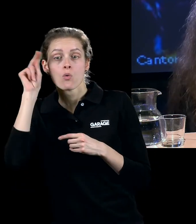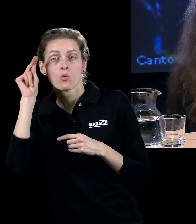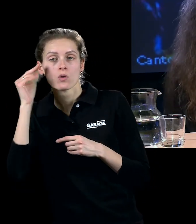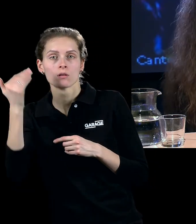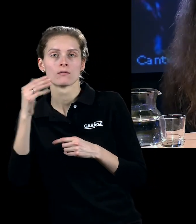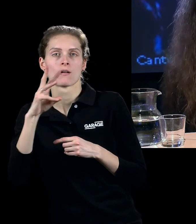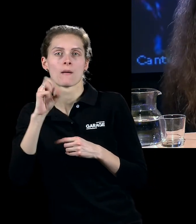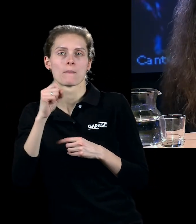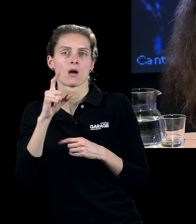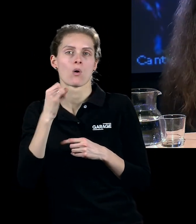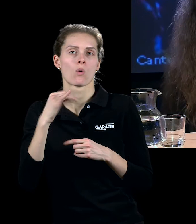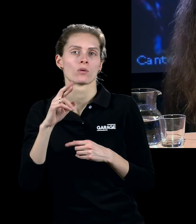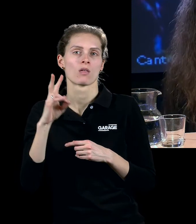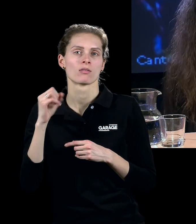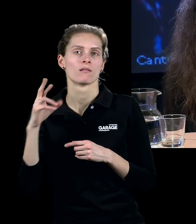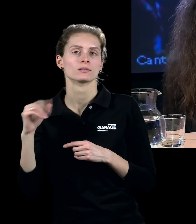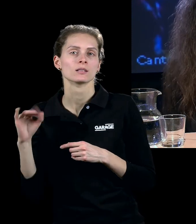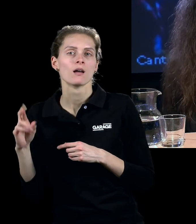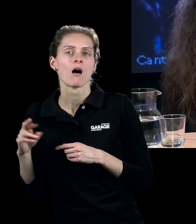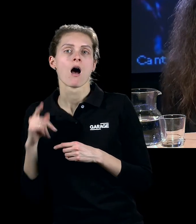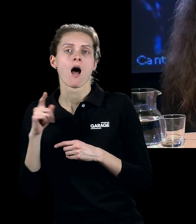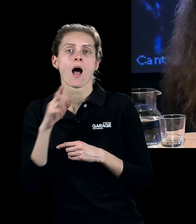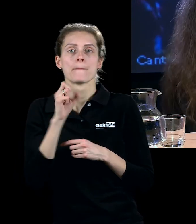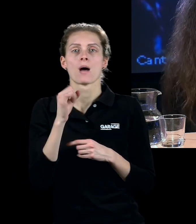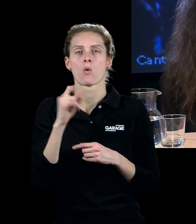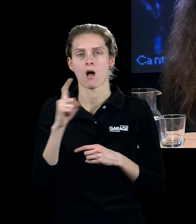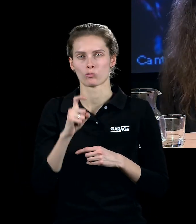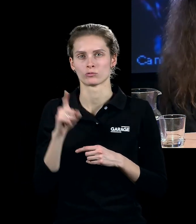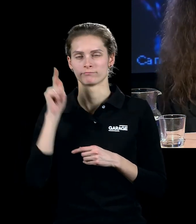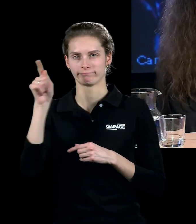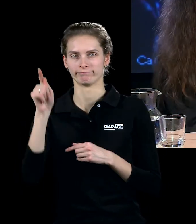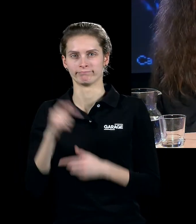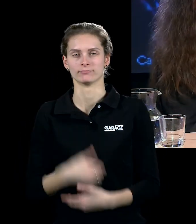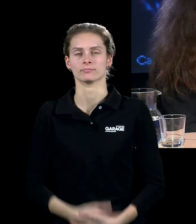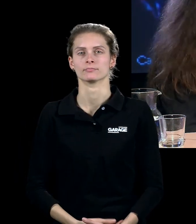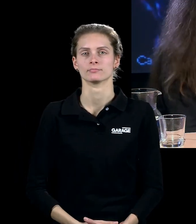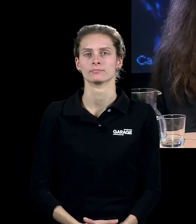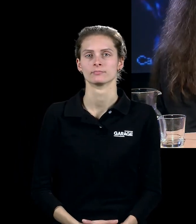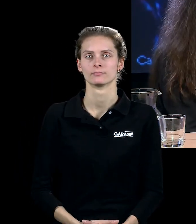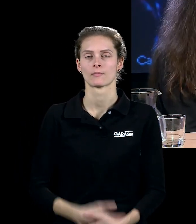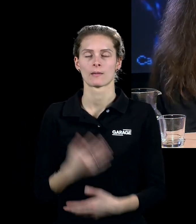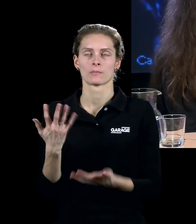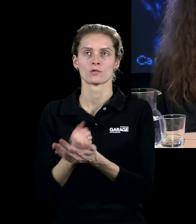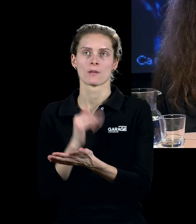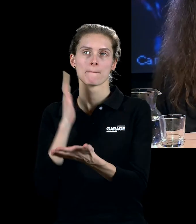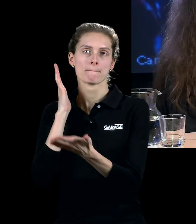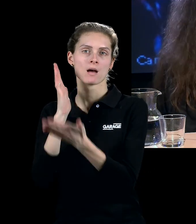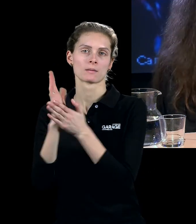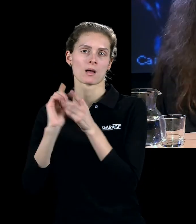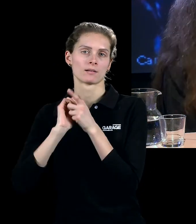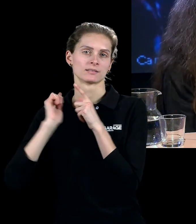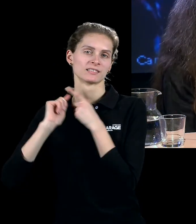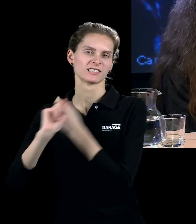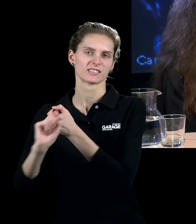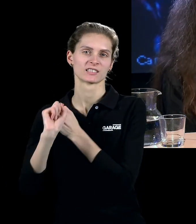-Надзе, но не по Баухаузу, а уже по чикагскому Баухаузу, то по американской ветке Баухауза. Поэтому там вот эта прямая связь